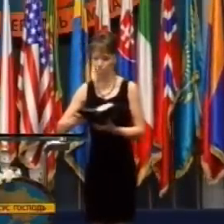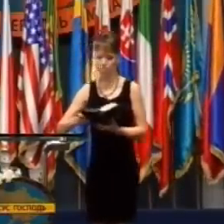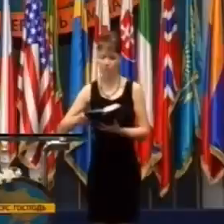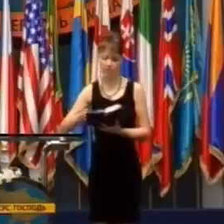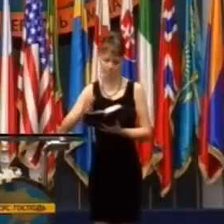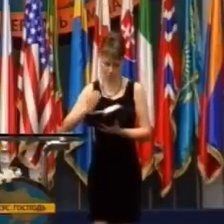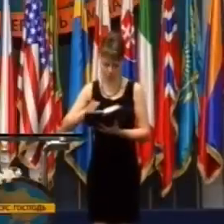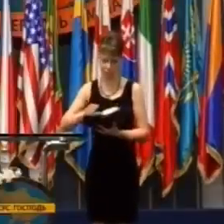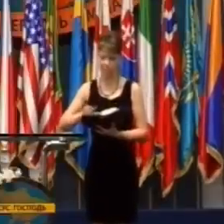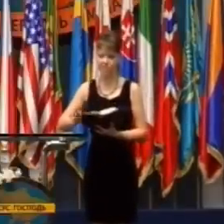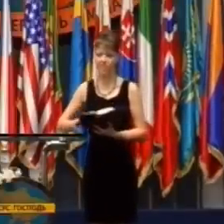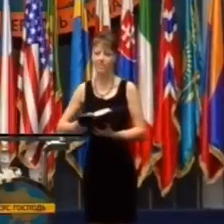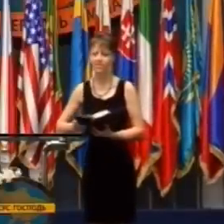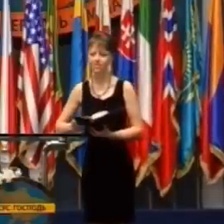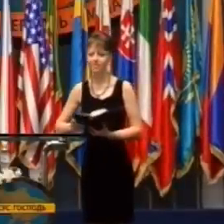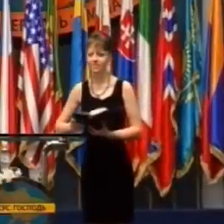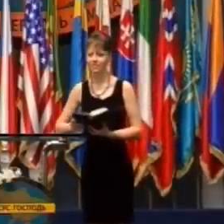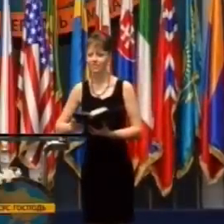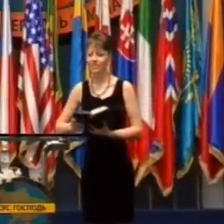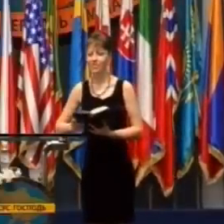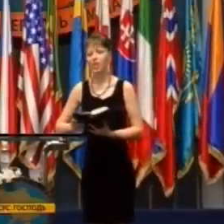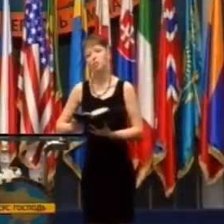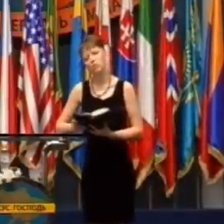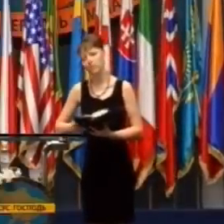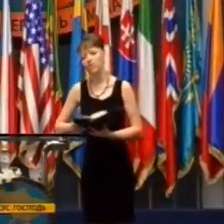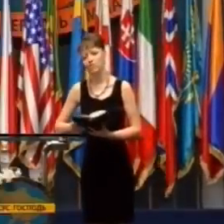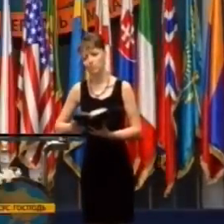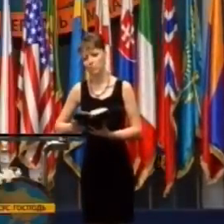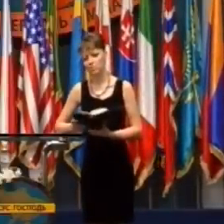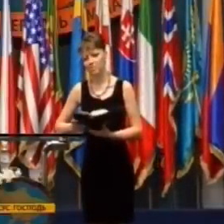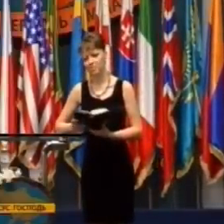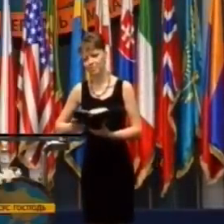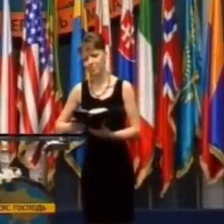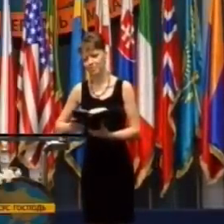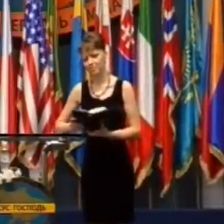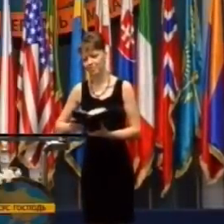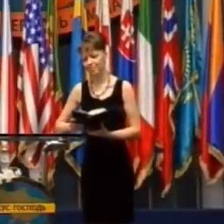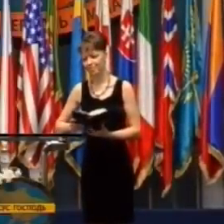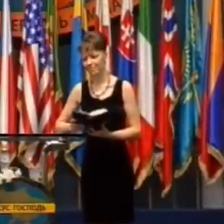aby som si prečítal verš a veril mu.